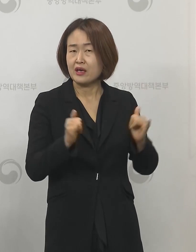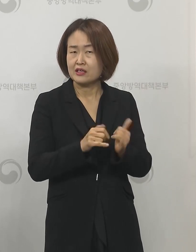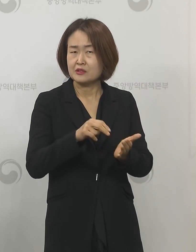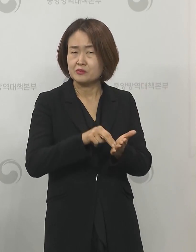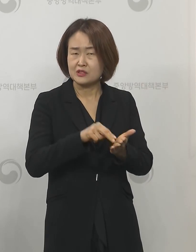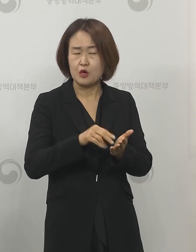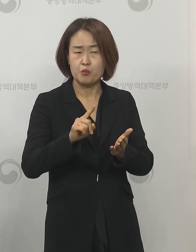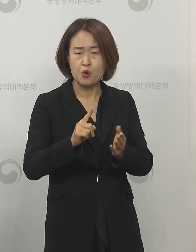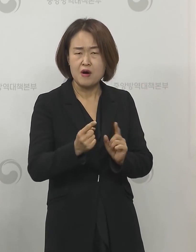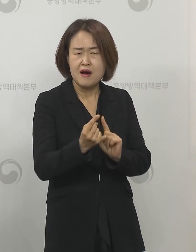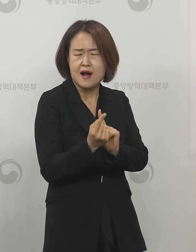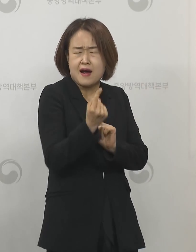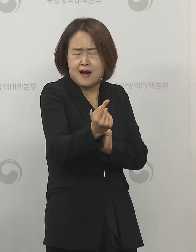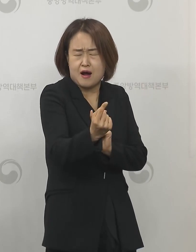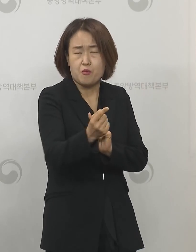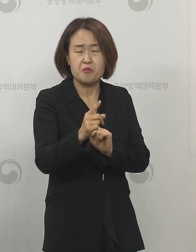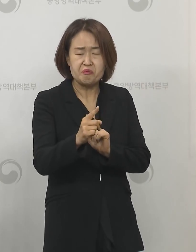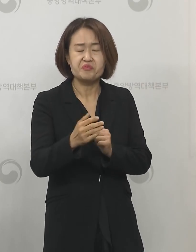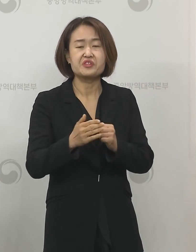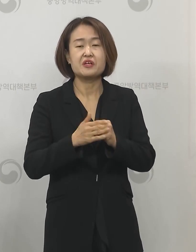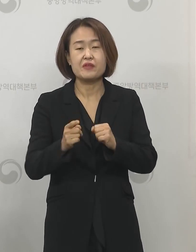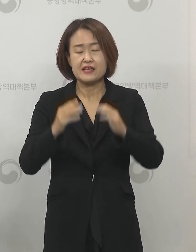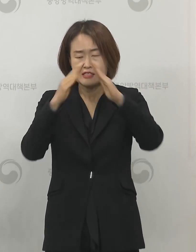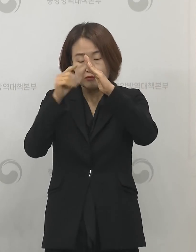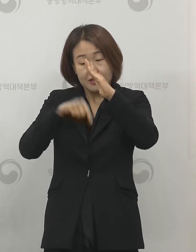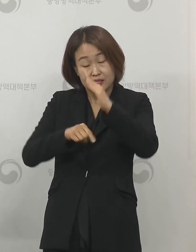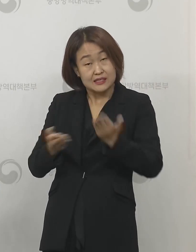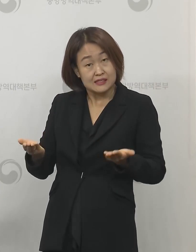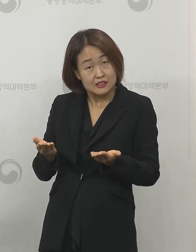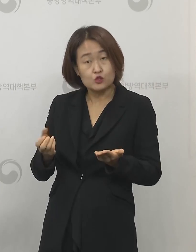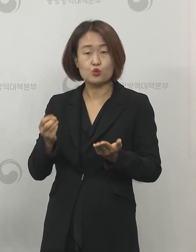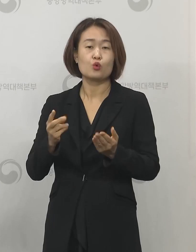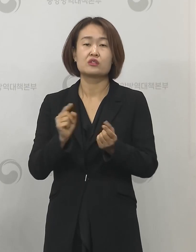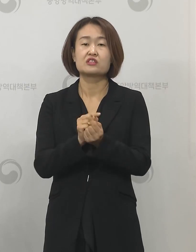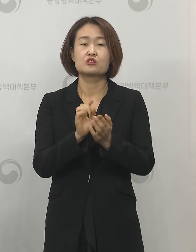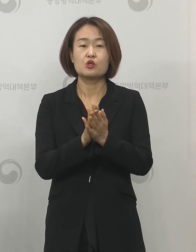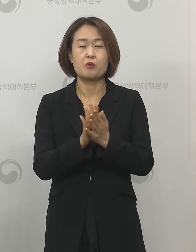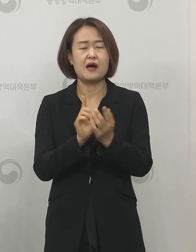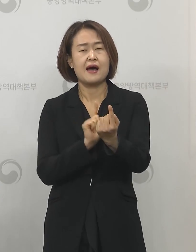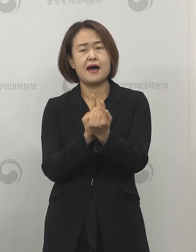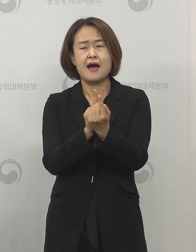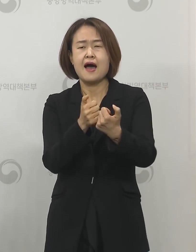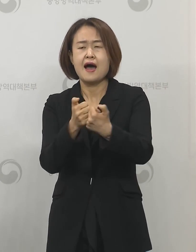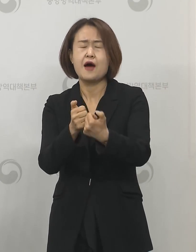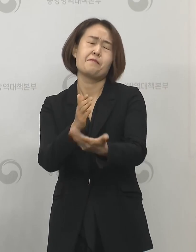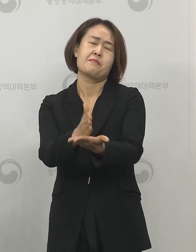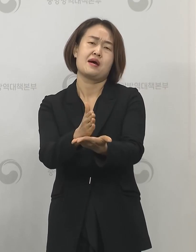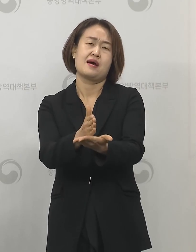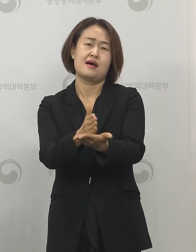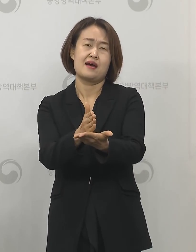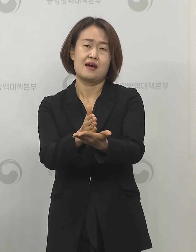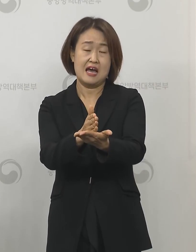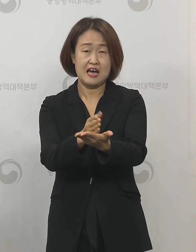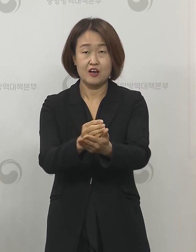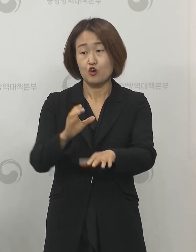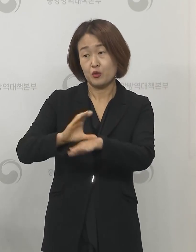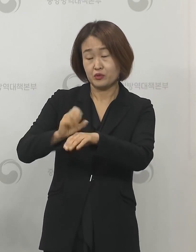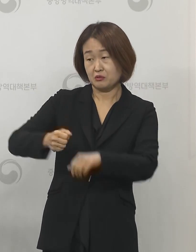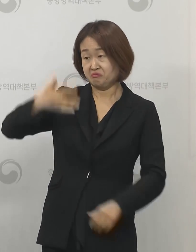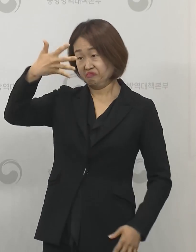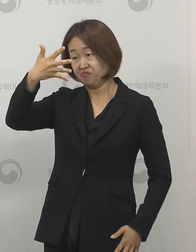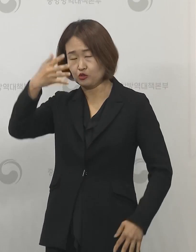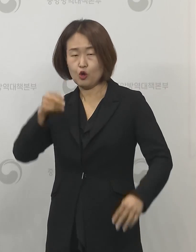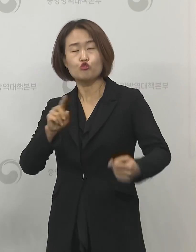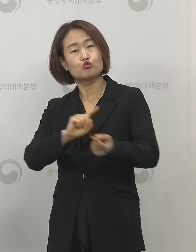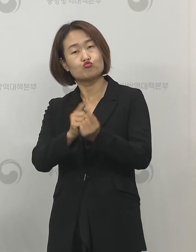재택근무나 유형근무 그리고 또 대면하는 그런 회의를 최소화하고 비대면 회의나 비대면